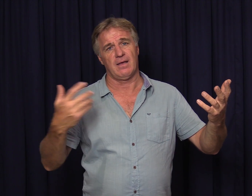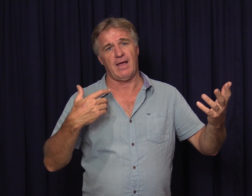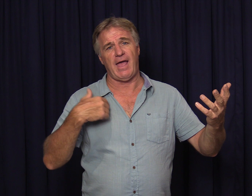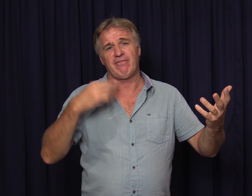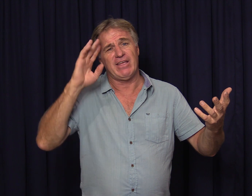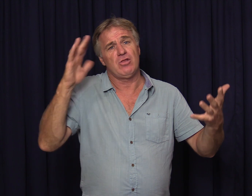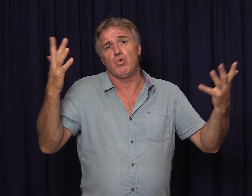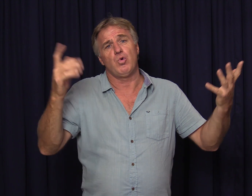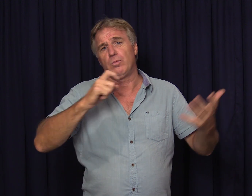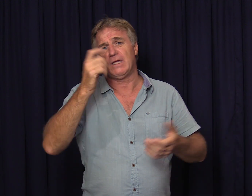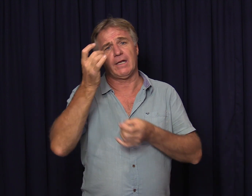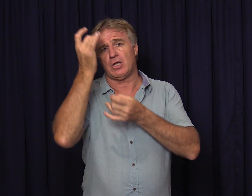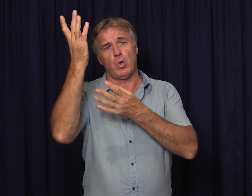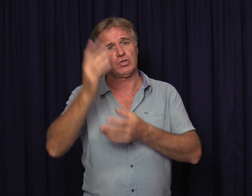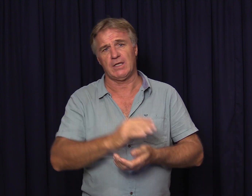ek weet nie hoe om die heren te loos nie